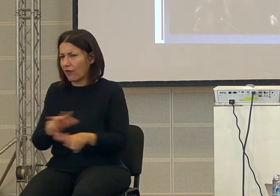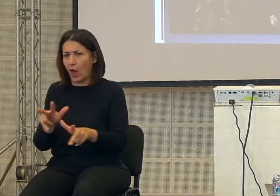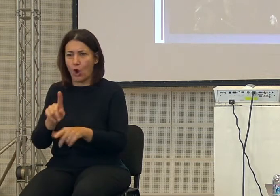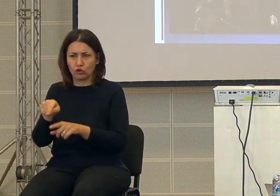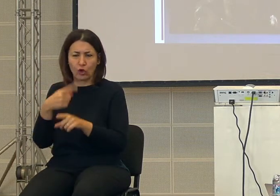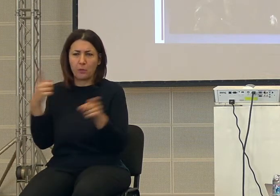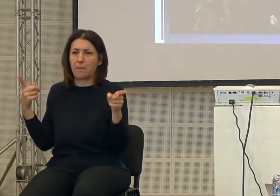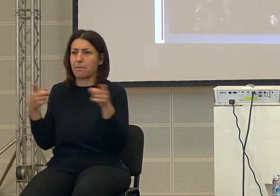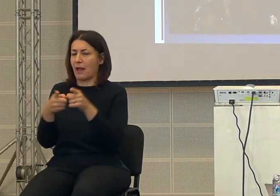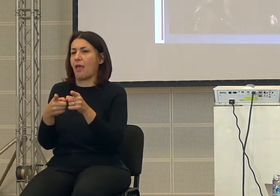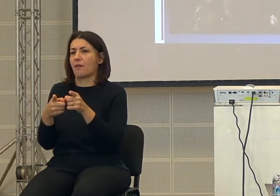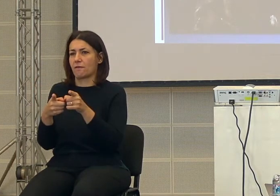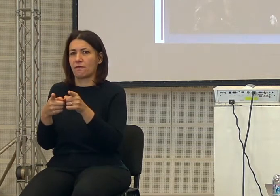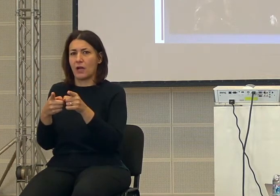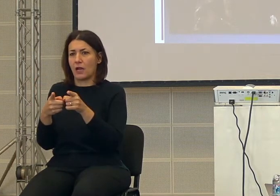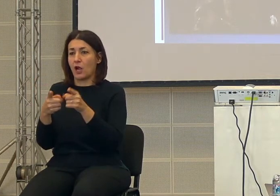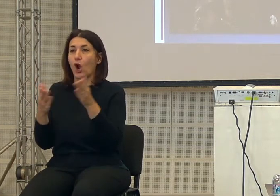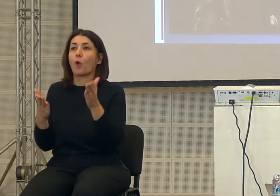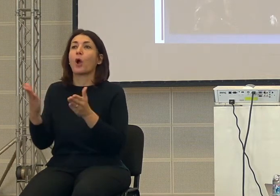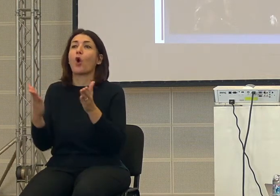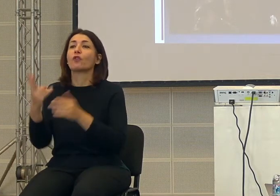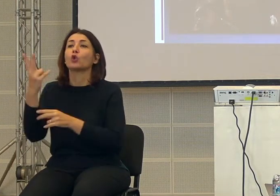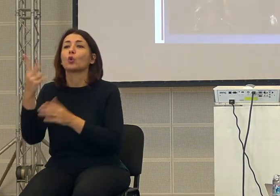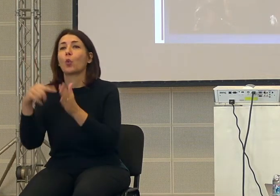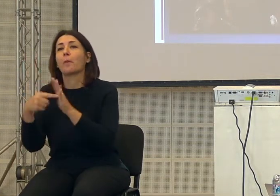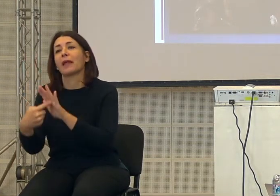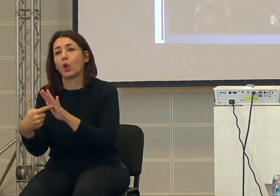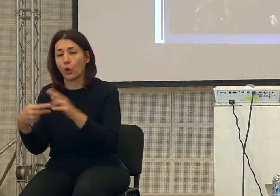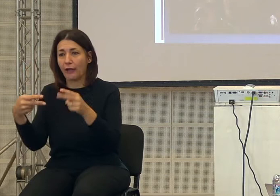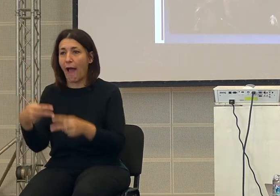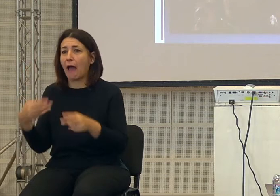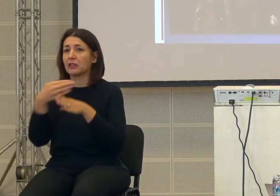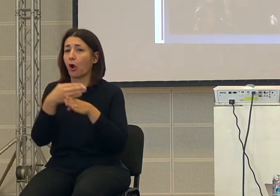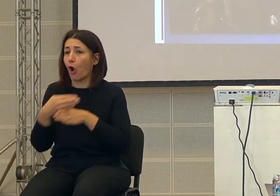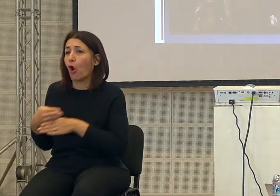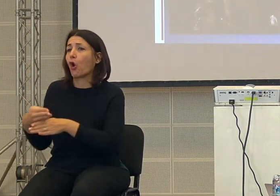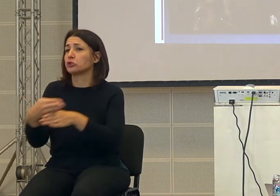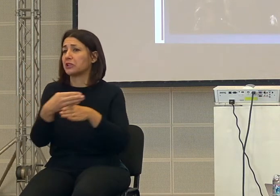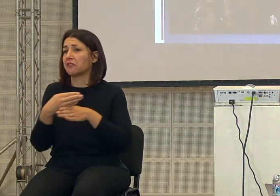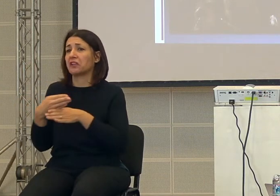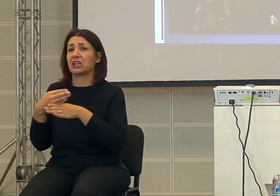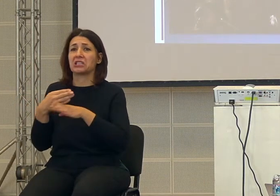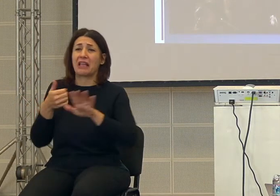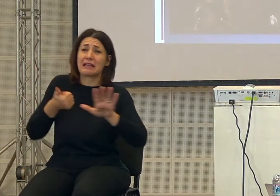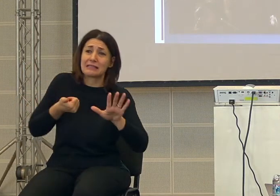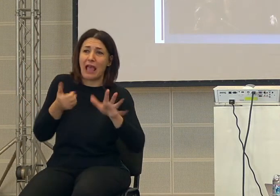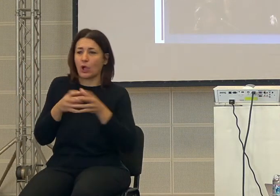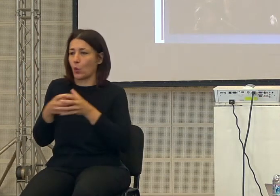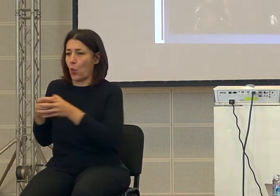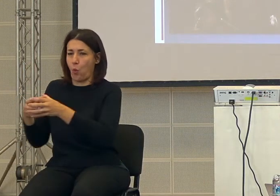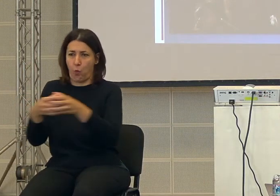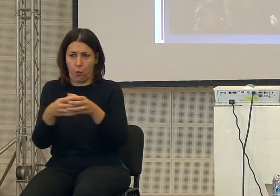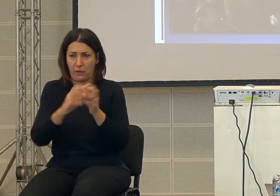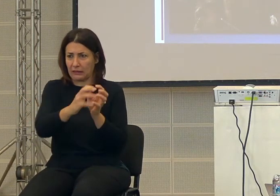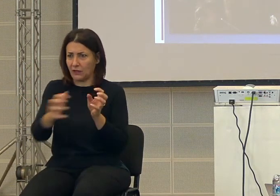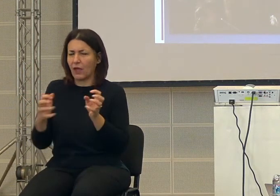abbastanza grande di anni, ma niente in confronto ai 2 milioni di anni che aveva visto la convivenza di almeno 6 specie umane diverse.